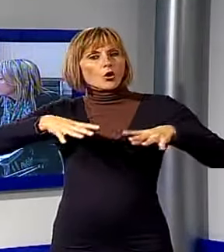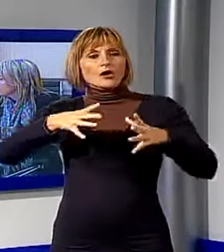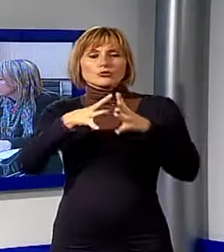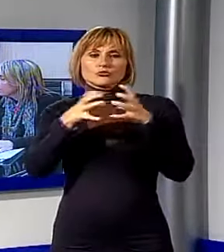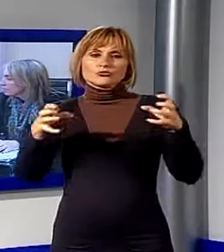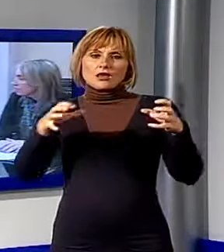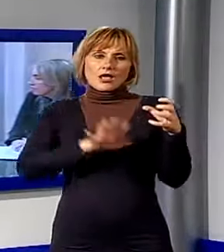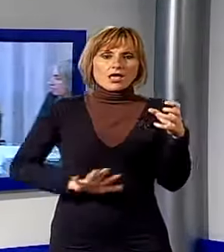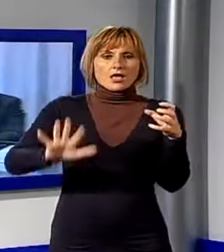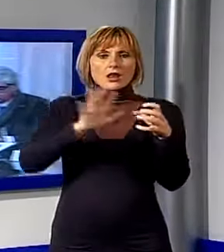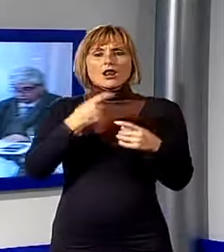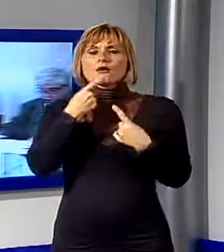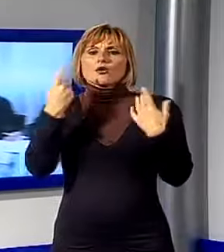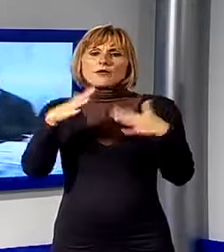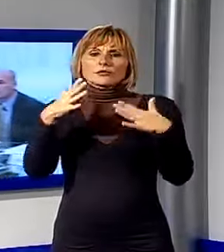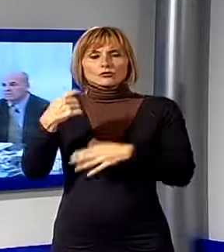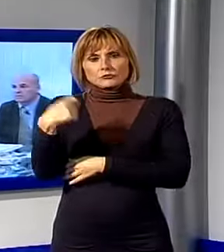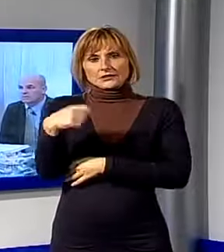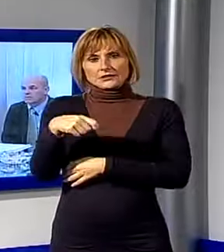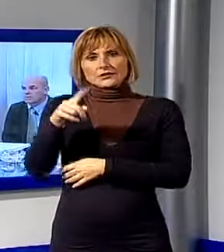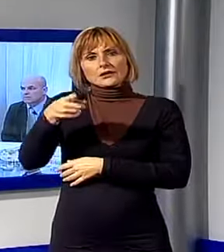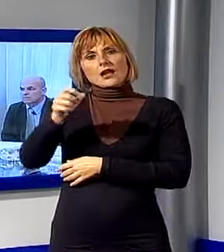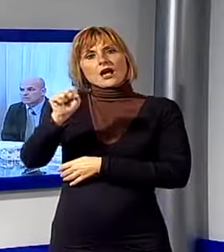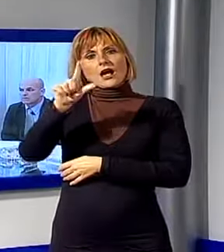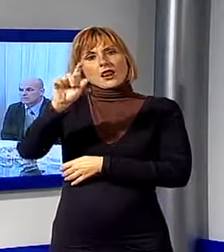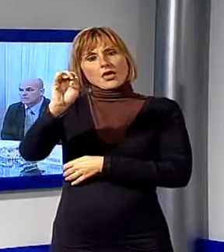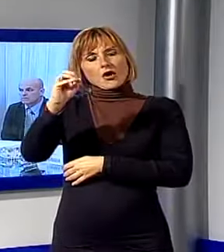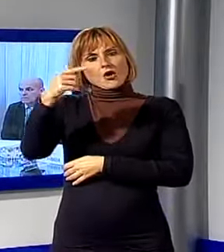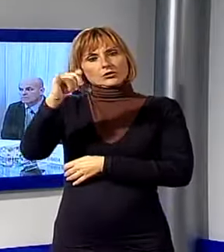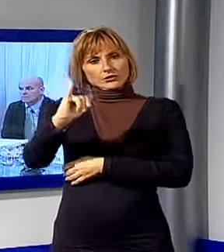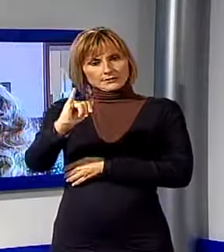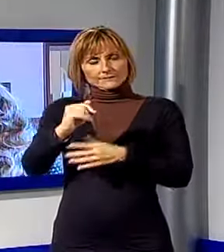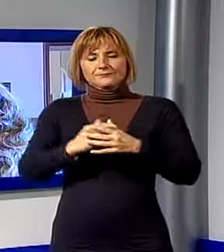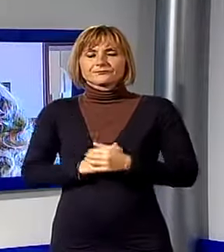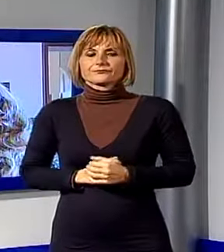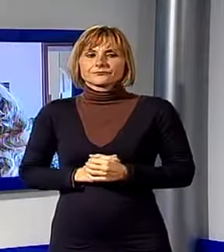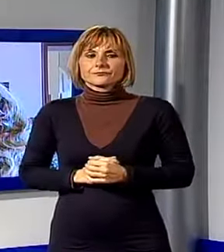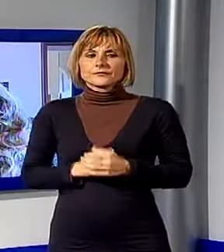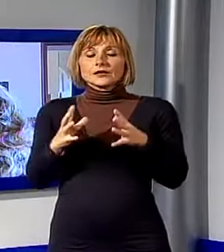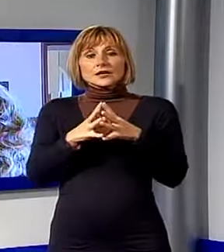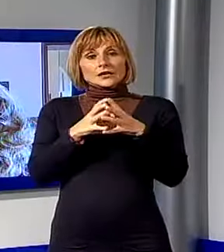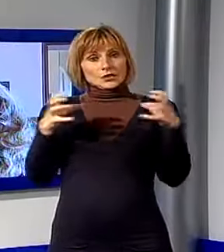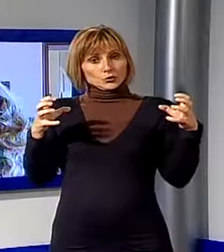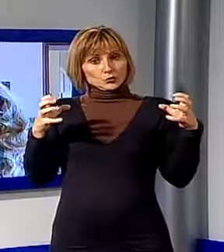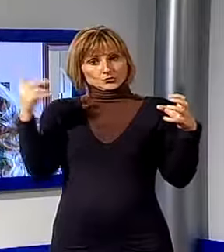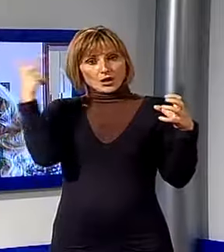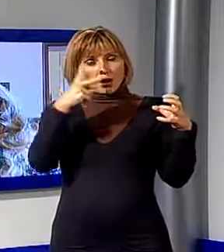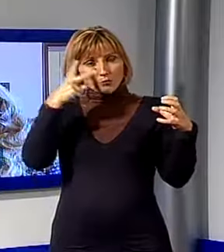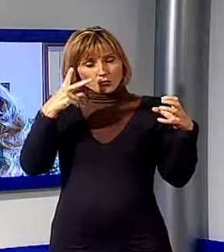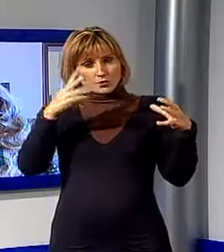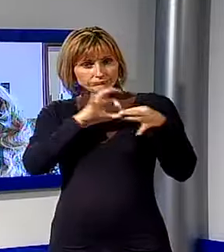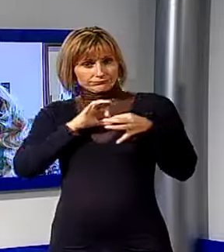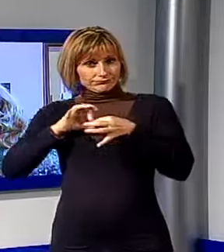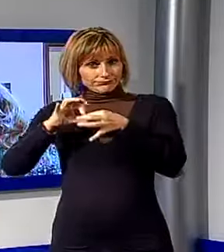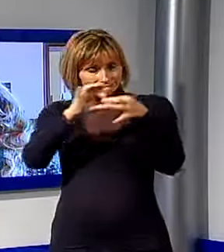dichiarato dalla Presidente Cristina Galeotti. L'industria lucchese, come si sa, è eterogenea e questo gli permette anche